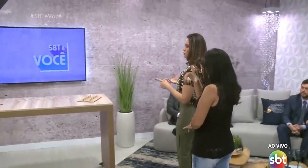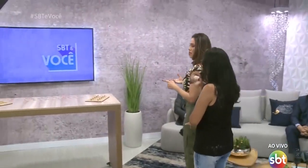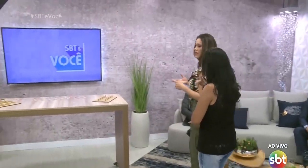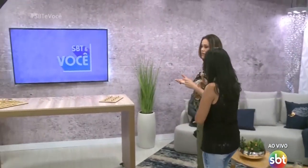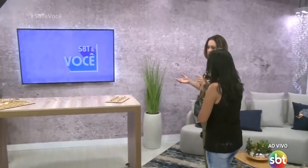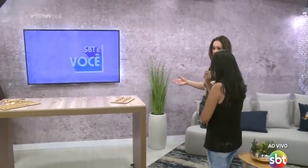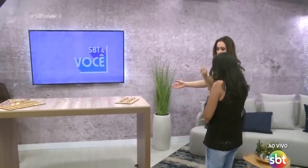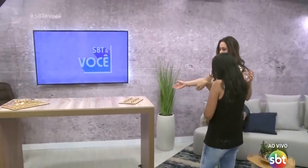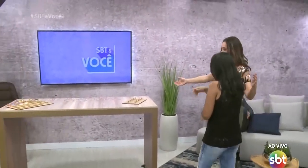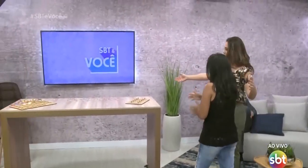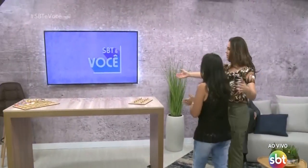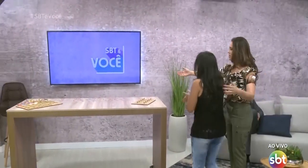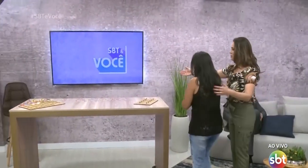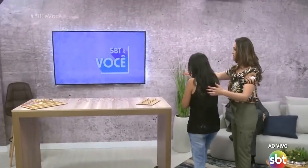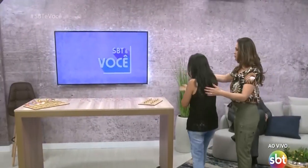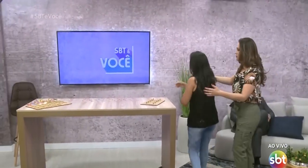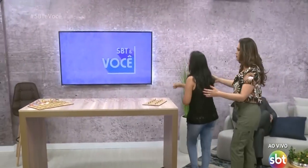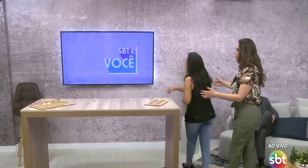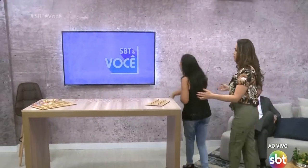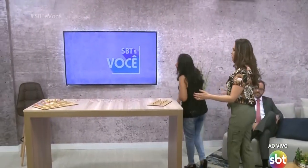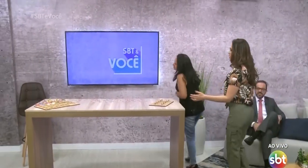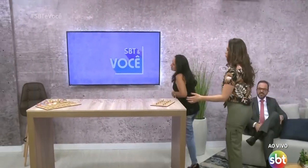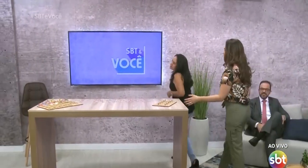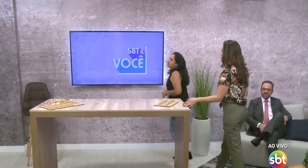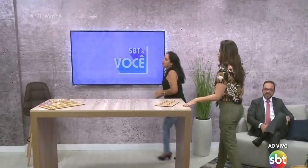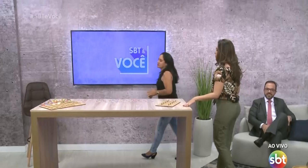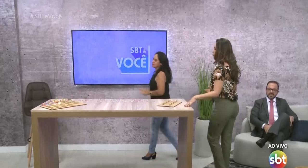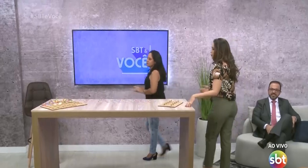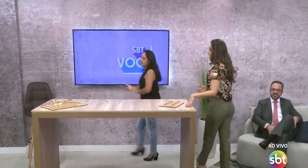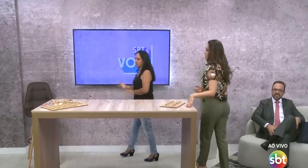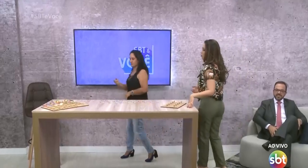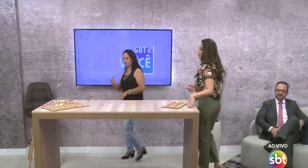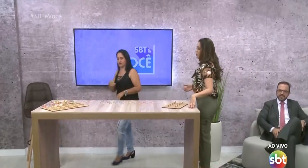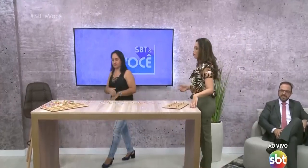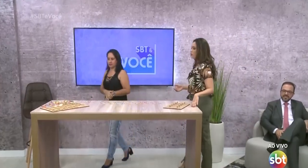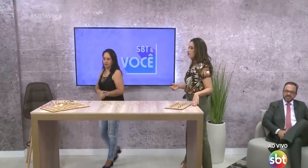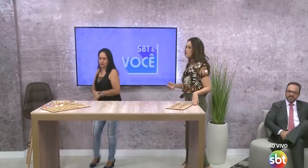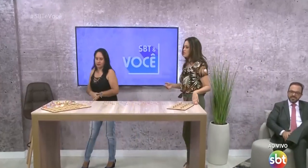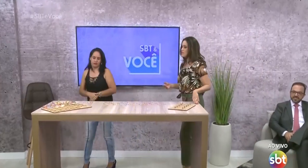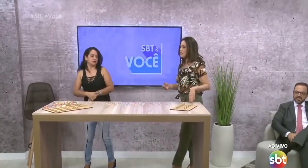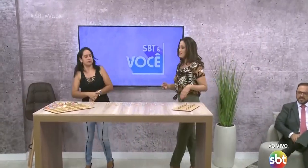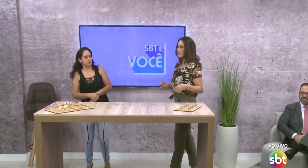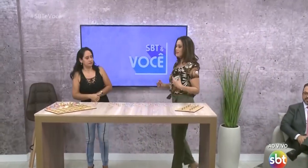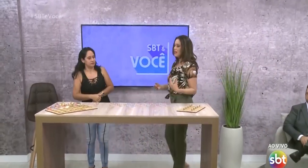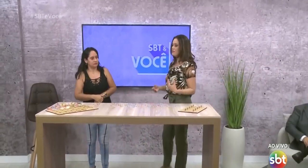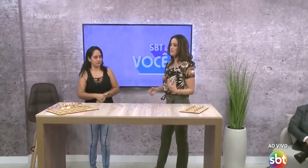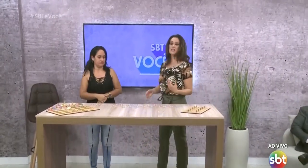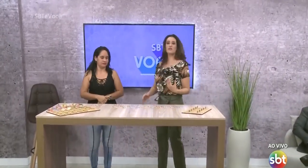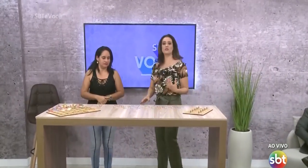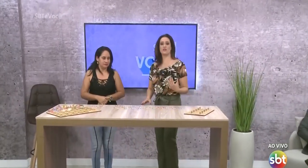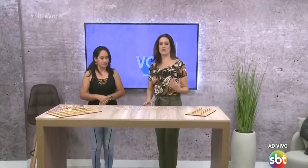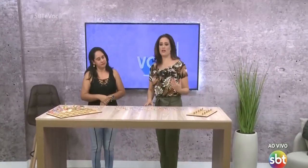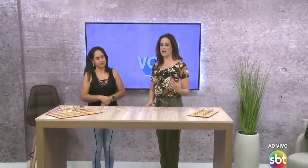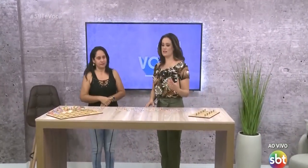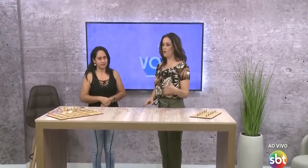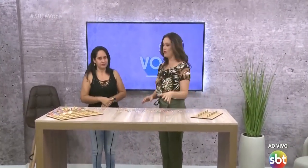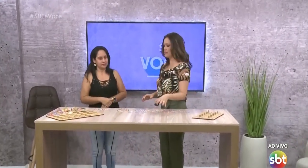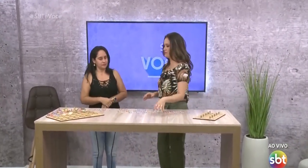muito bacanas. Pode passar ali, Rosa, por favor? Pra você comprar ou pra pelo menos você tentar fazer isso na sua casa. Rosa,